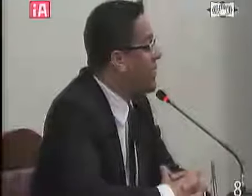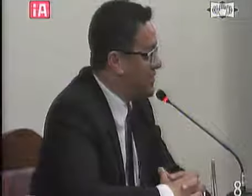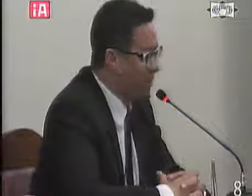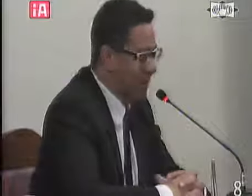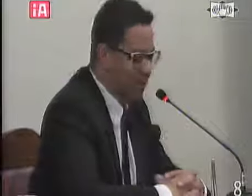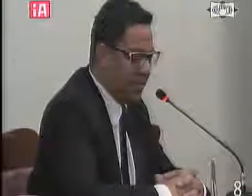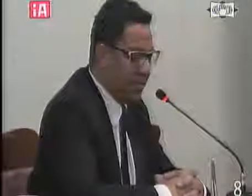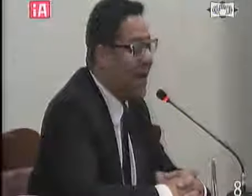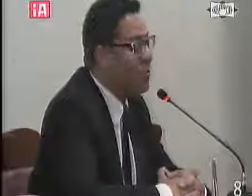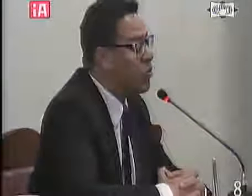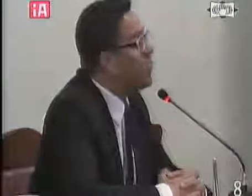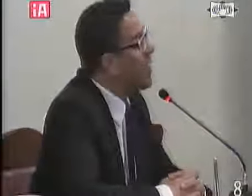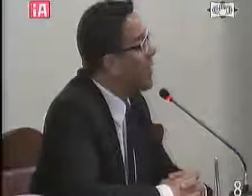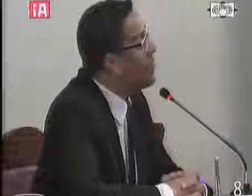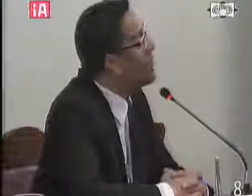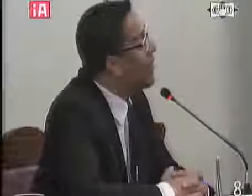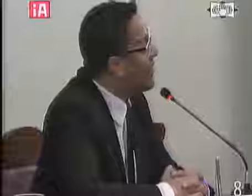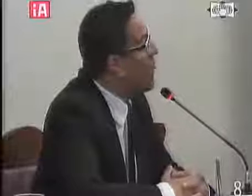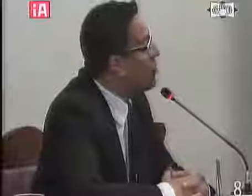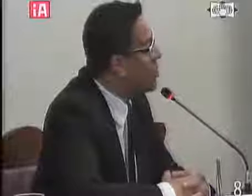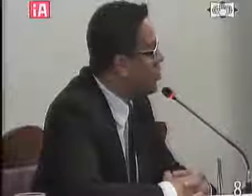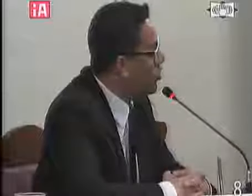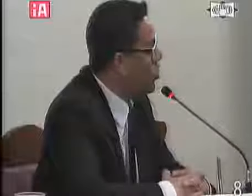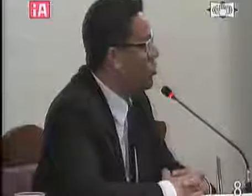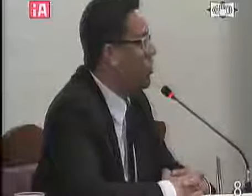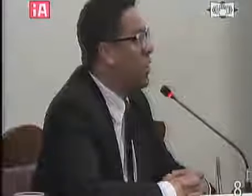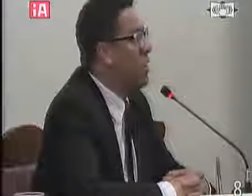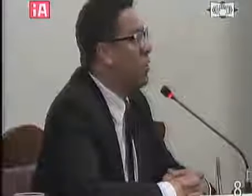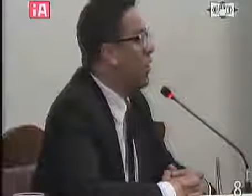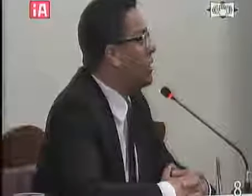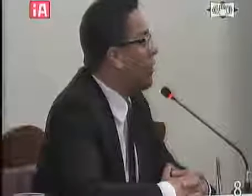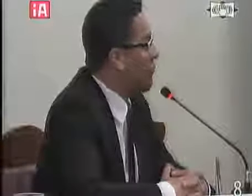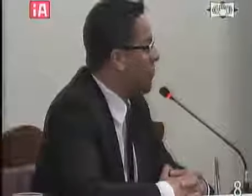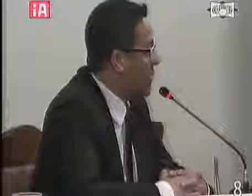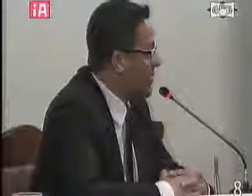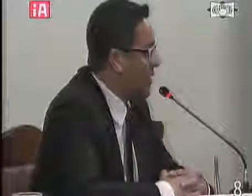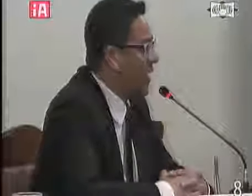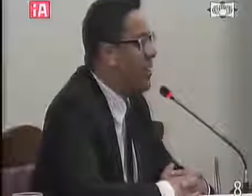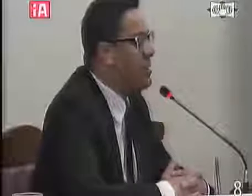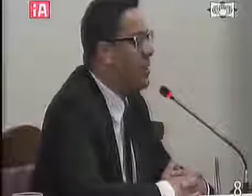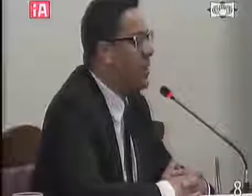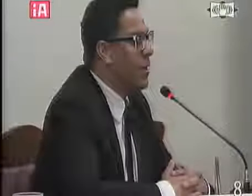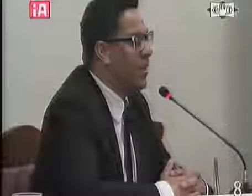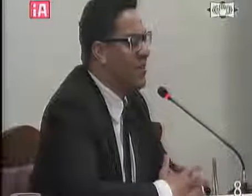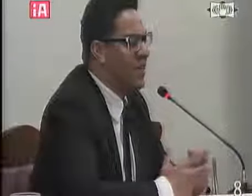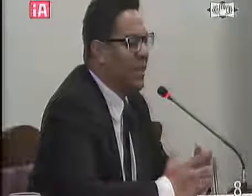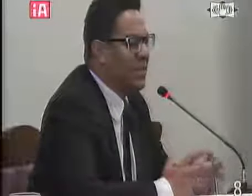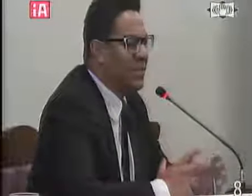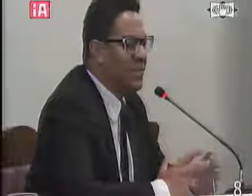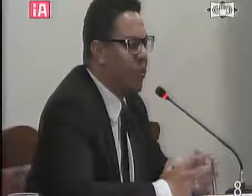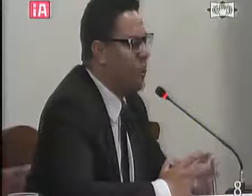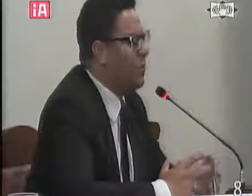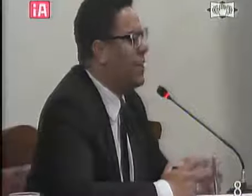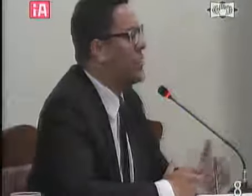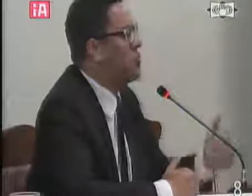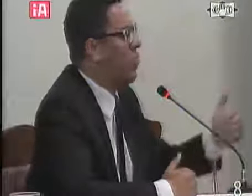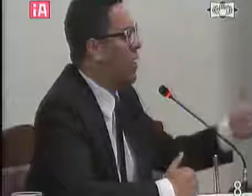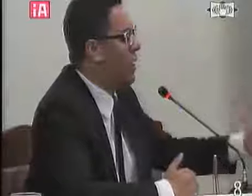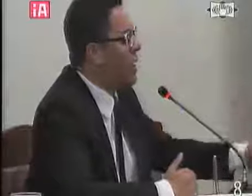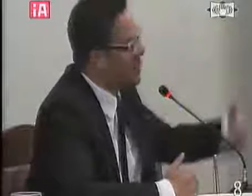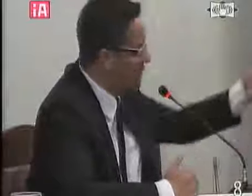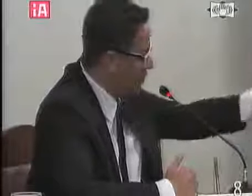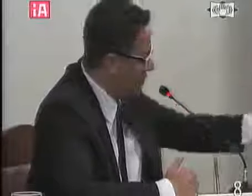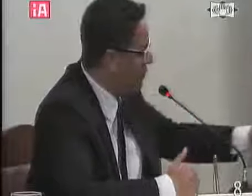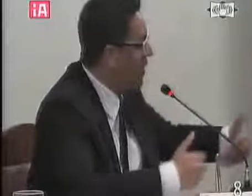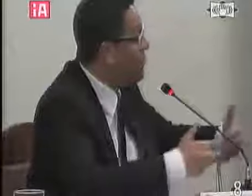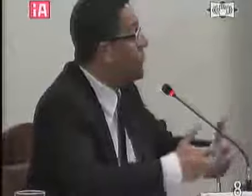agradecer secretária sobre o decreto da lei da bolsa de estudos nós aprovamos nessa casa e há cerca de dois meses a senhora